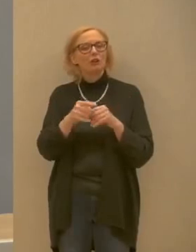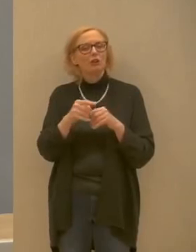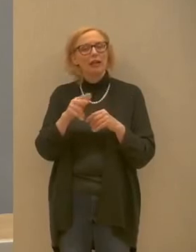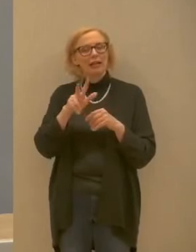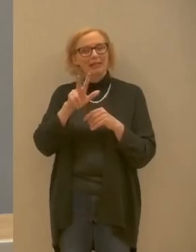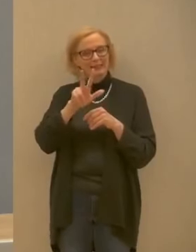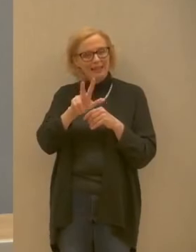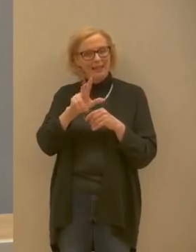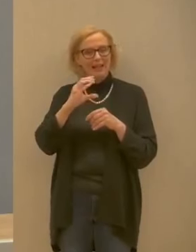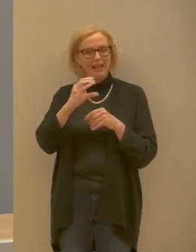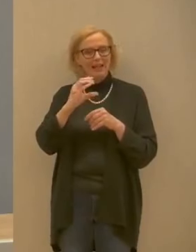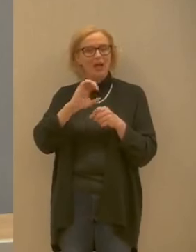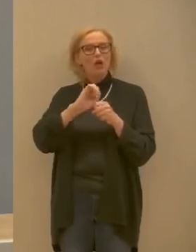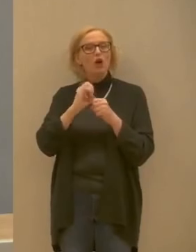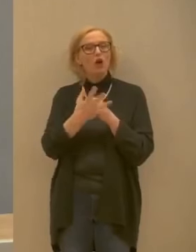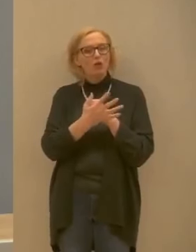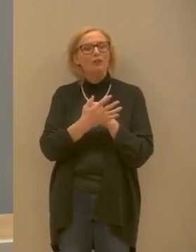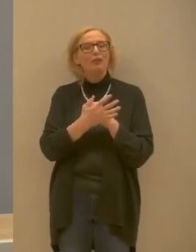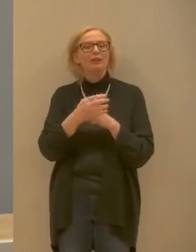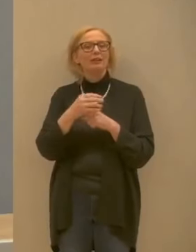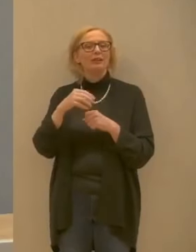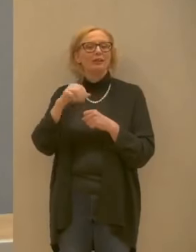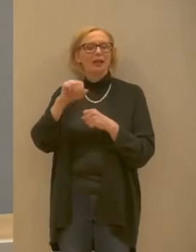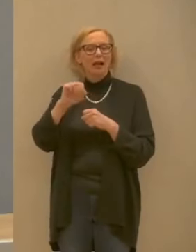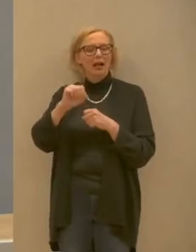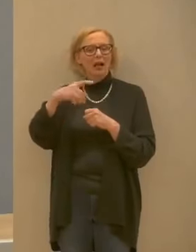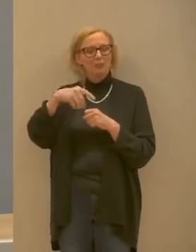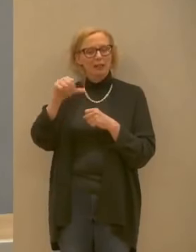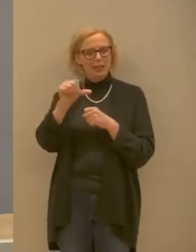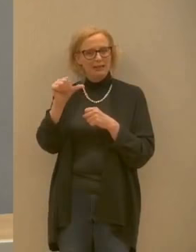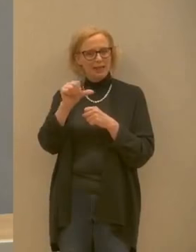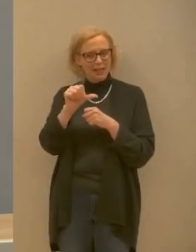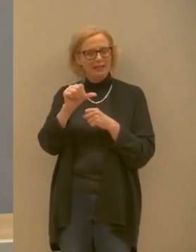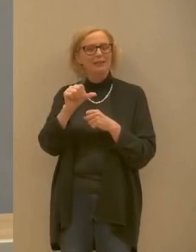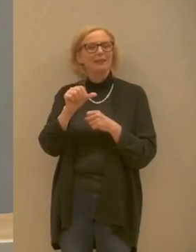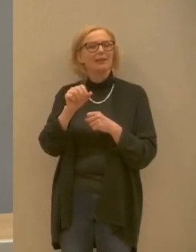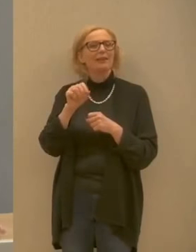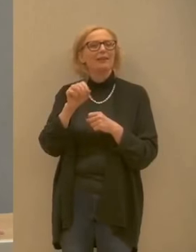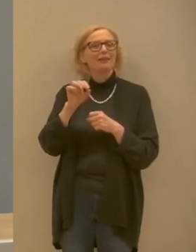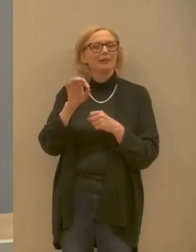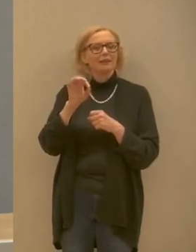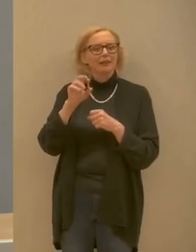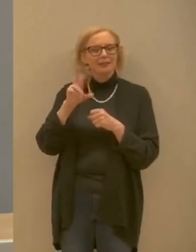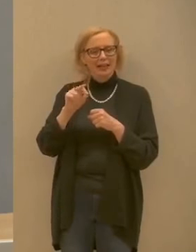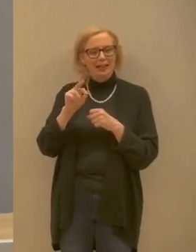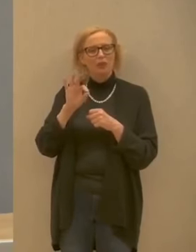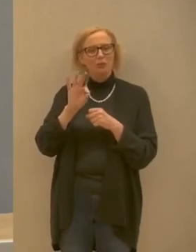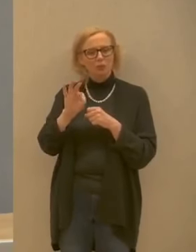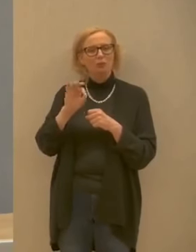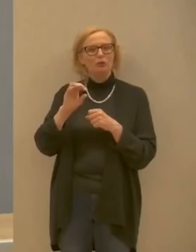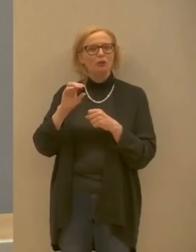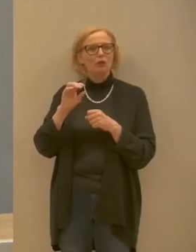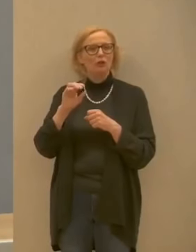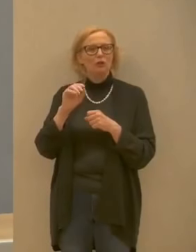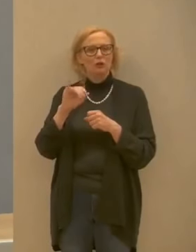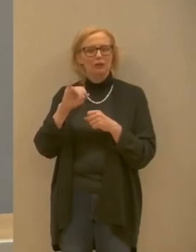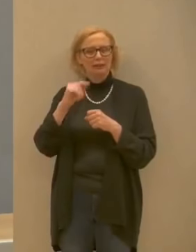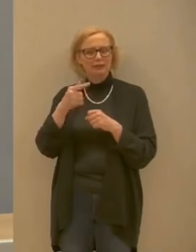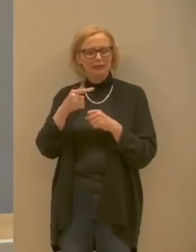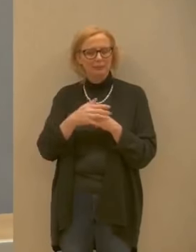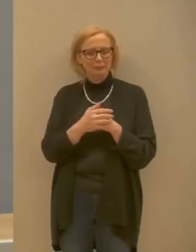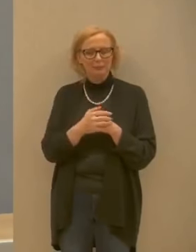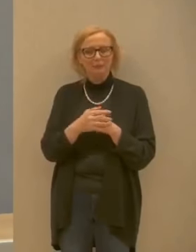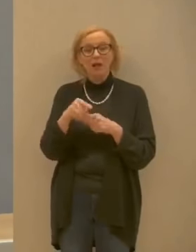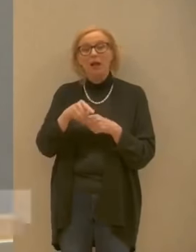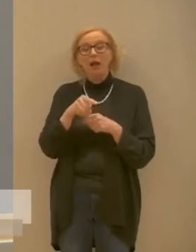trecovid.apss.tn.it e qui si trovano tantissime informazioni anche proprio per combattere tutte le fake news